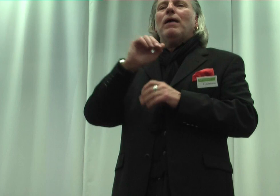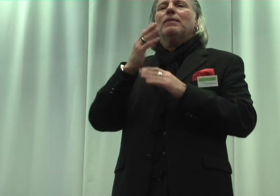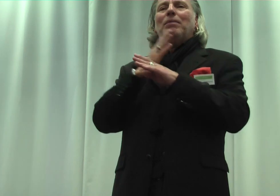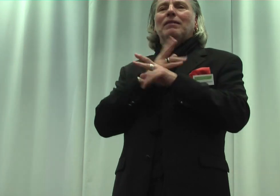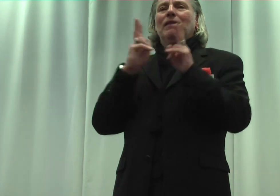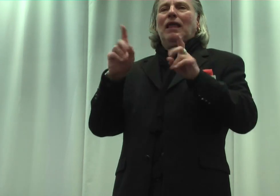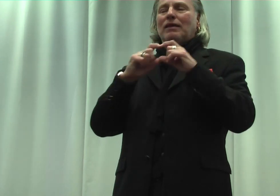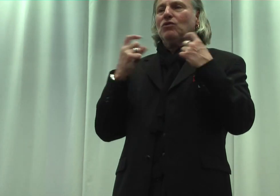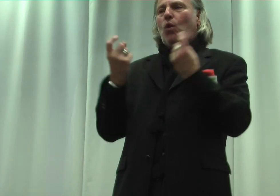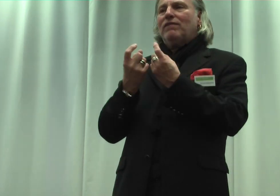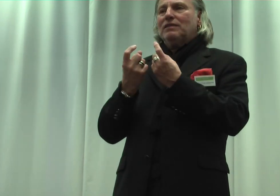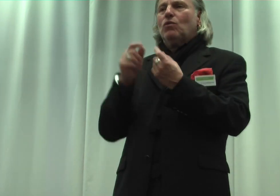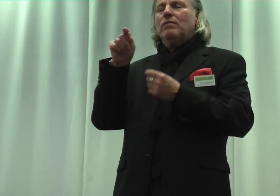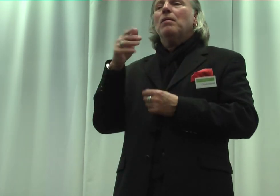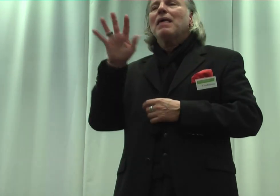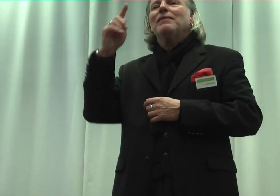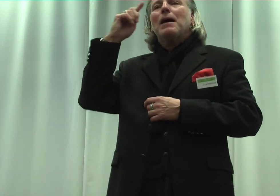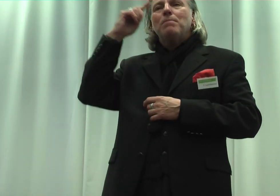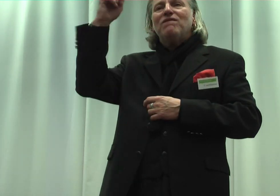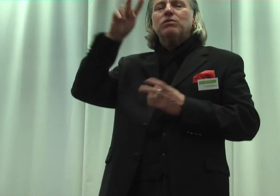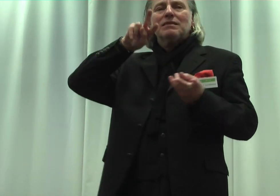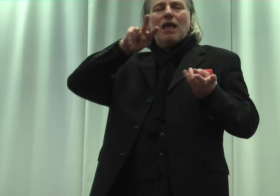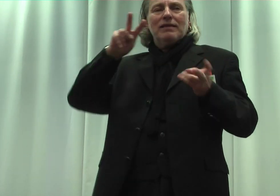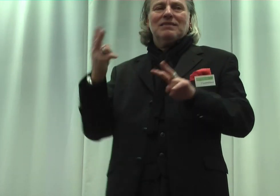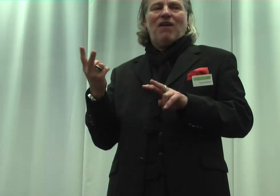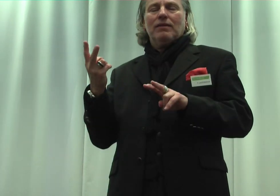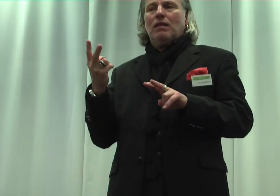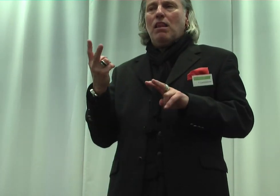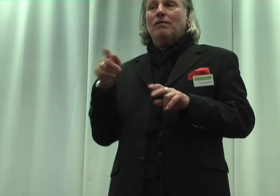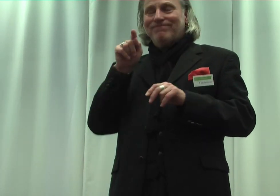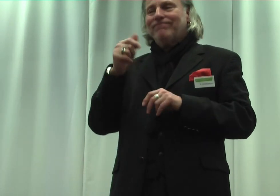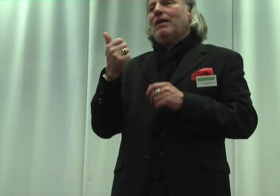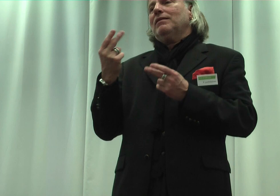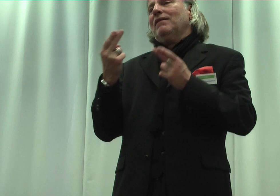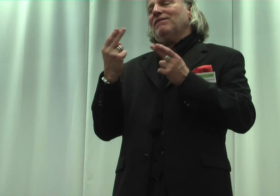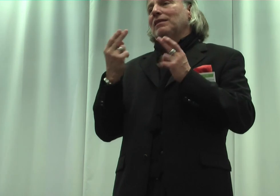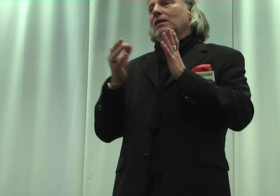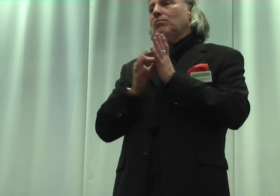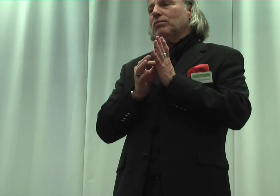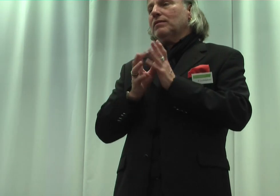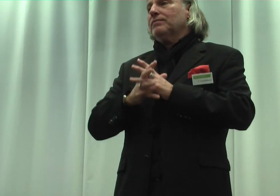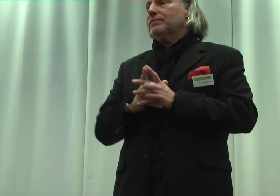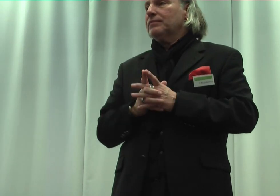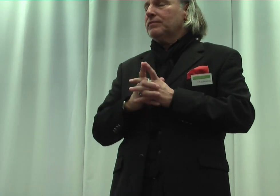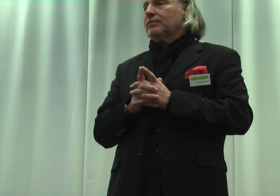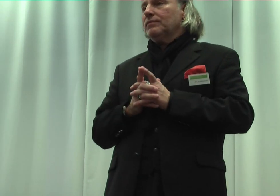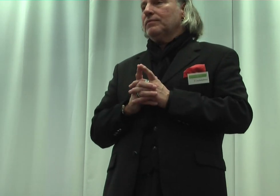der Bewusstseinswandel eine ganz besondere Stellungnahme.